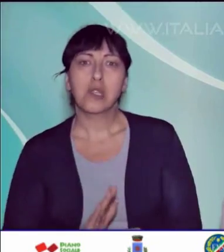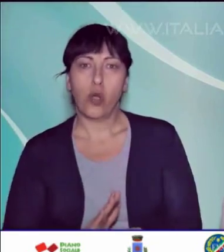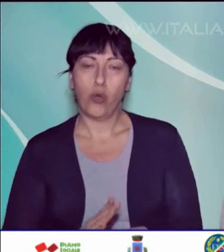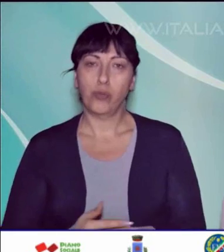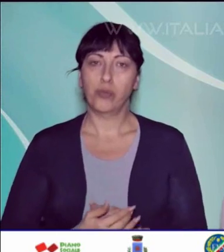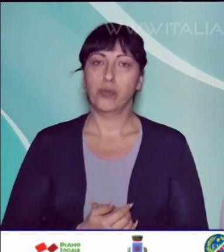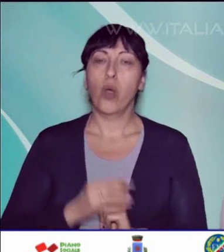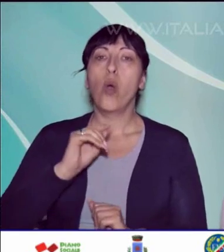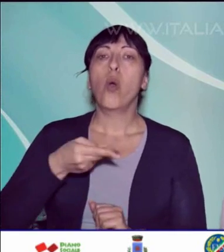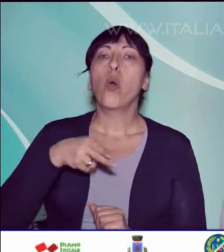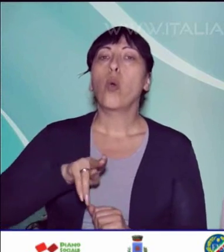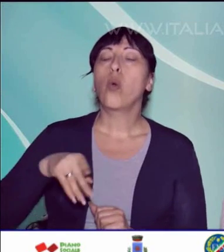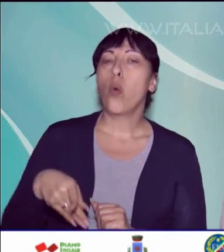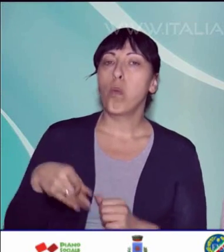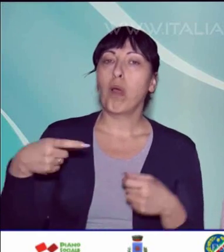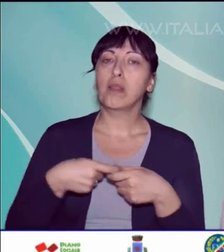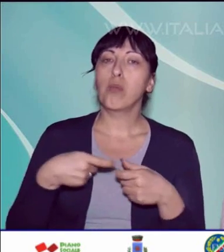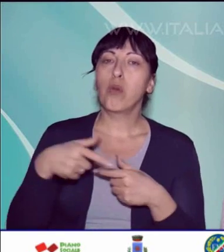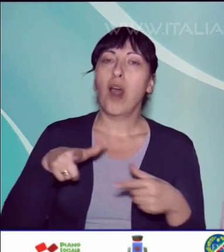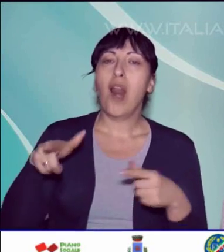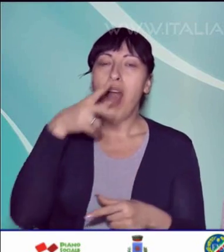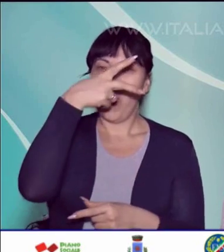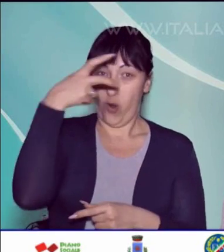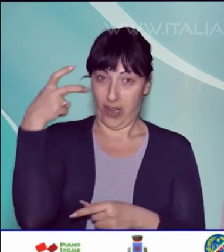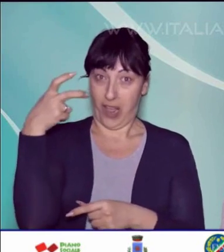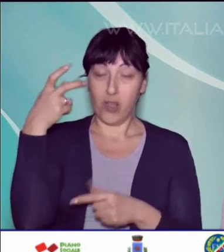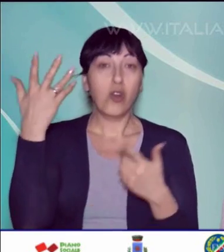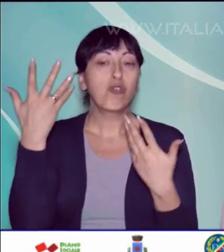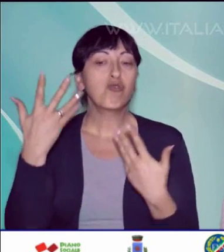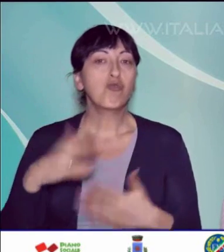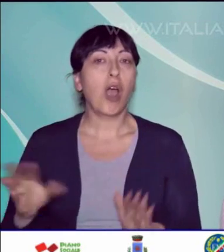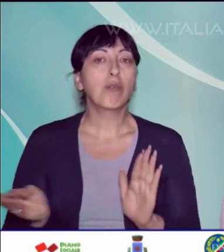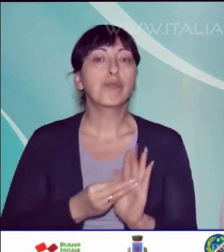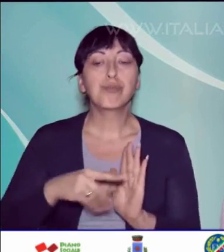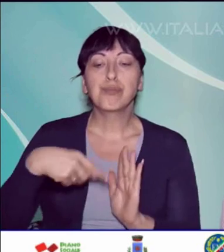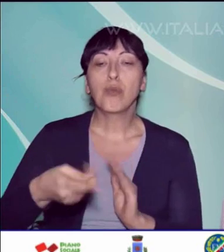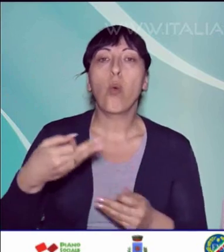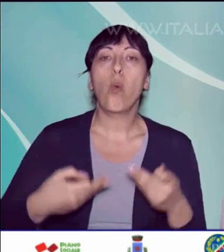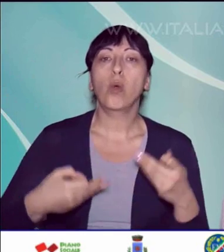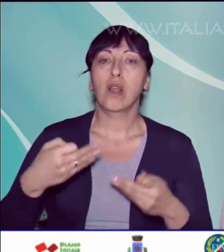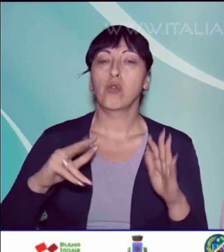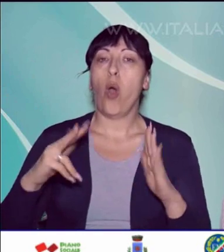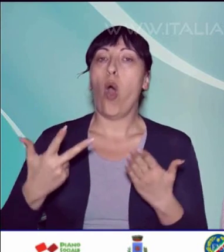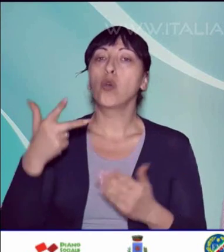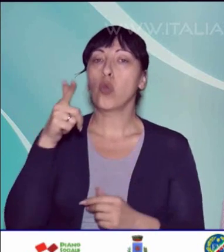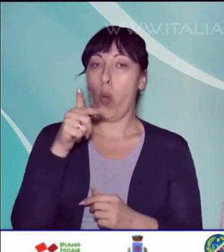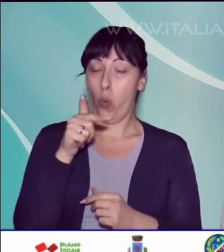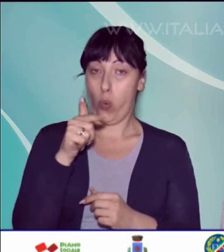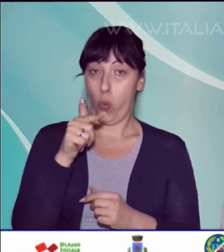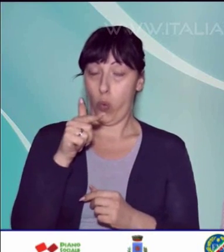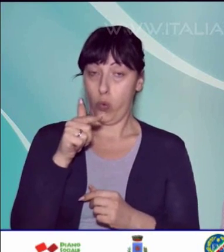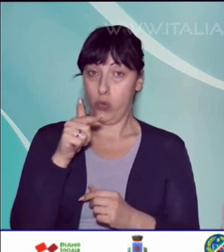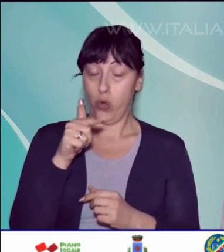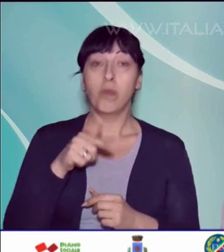Il GUP del Tribunale di Lago Negro ha fissato la prossima udienza l'8 luglio, convocati il